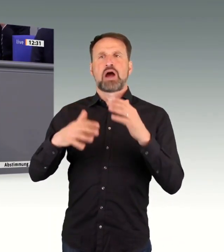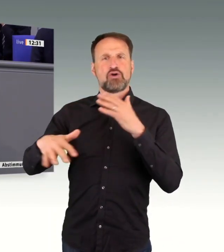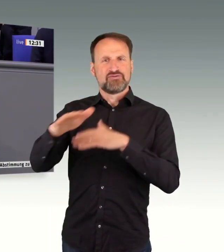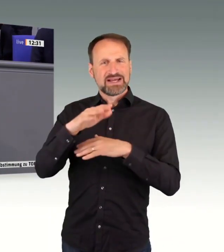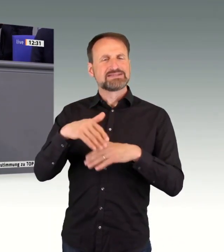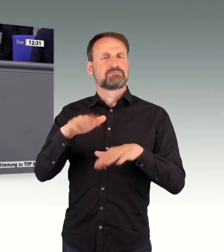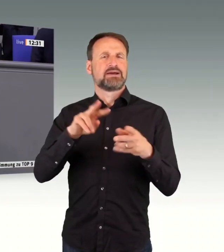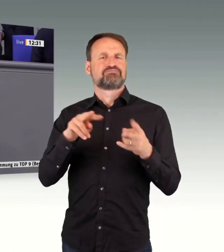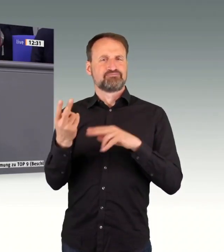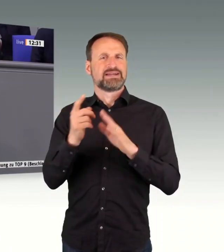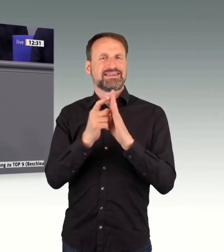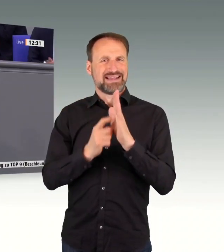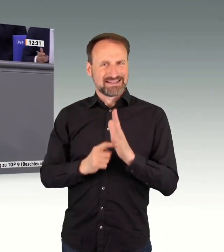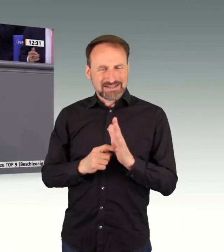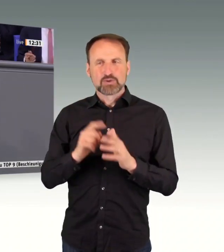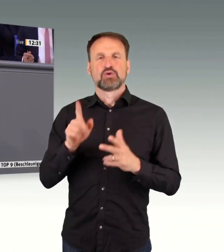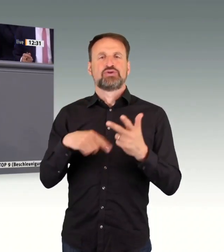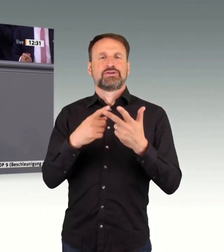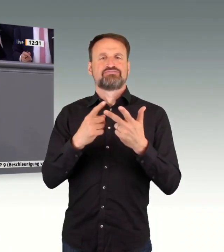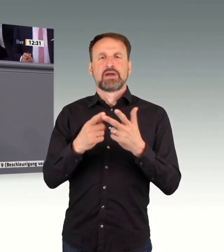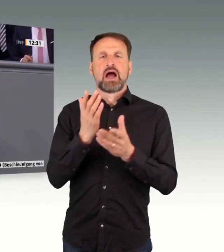Digitalisierung von Akten und Urkunden.